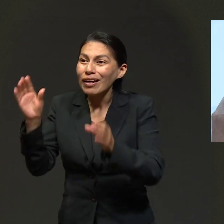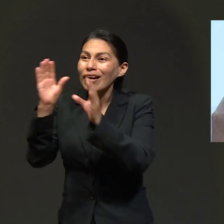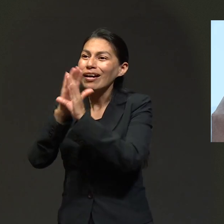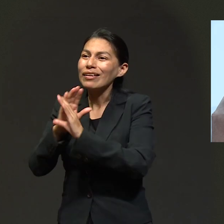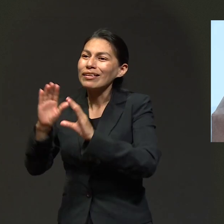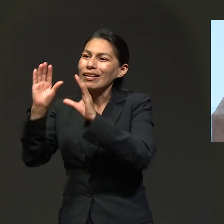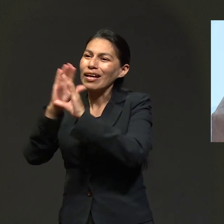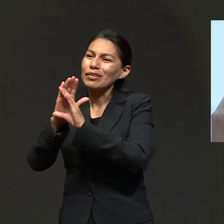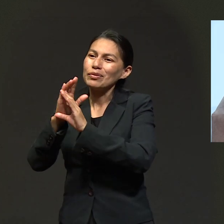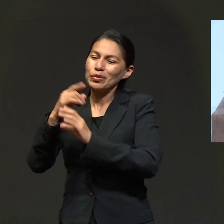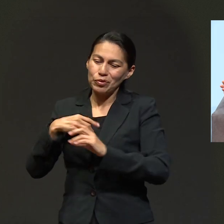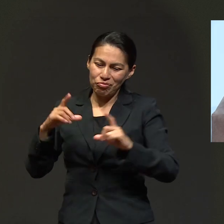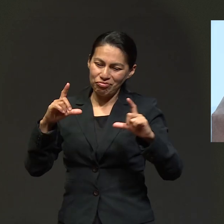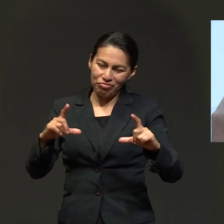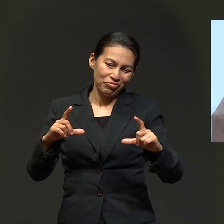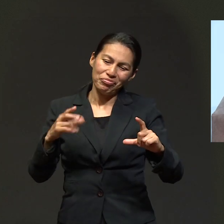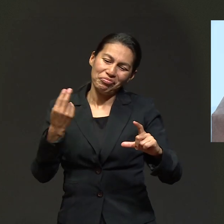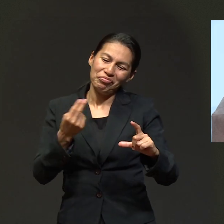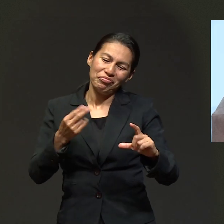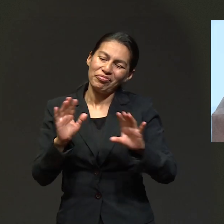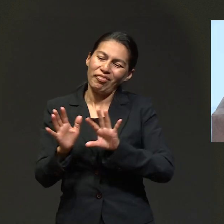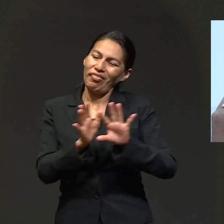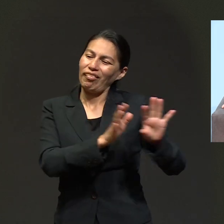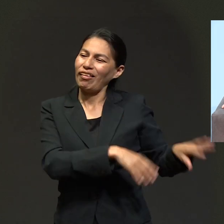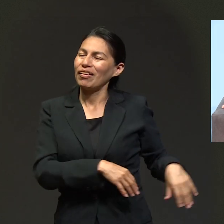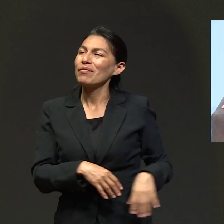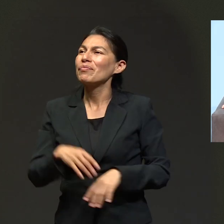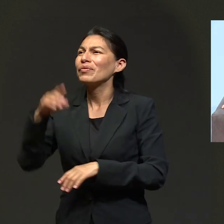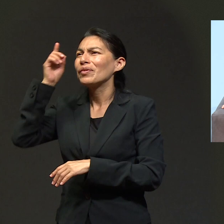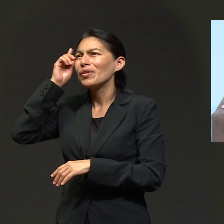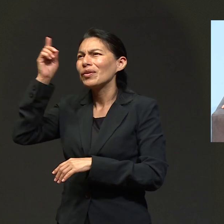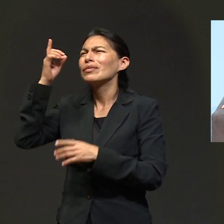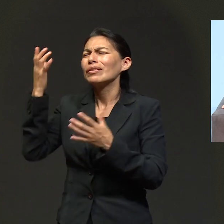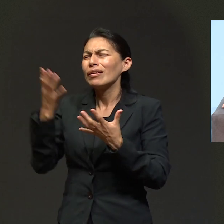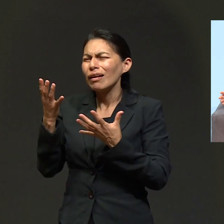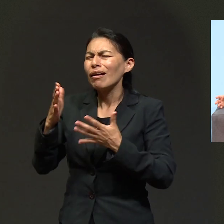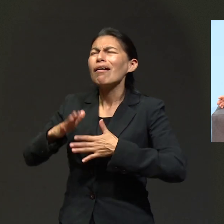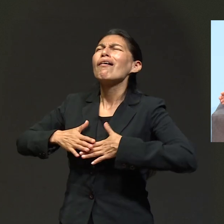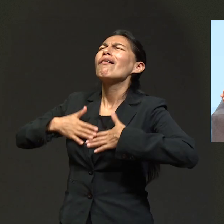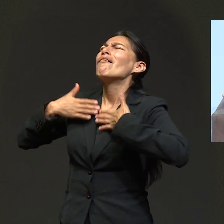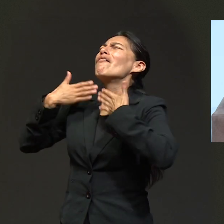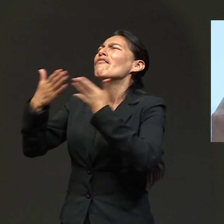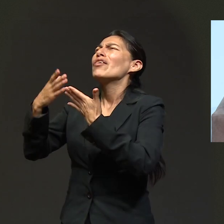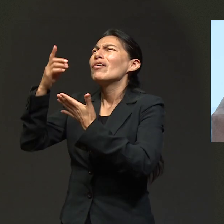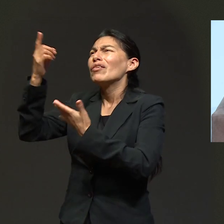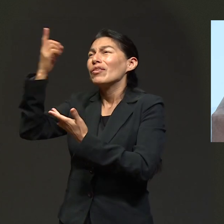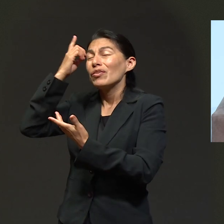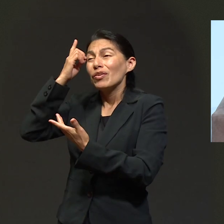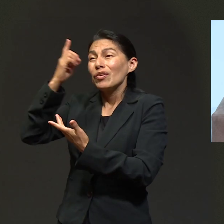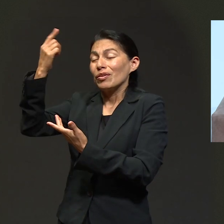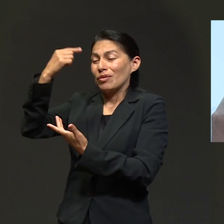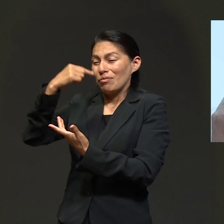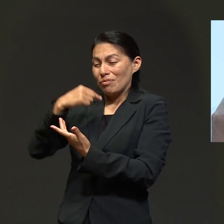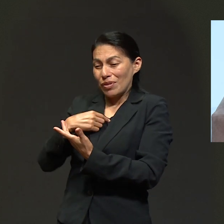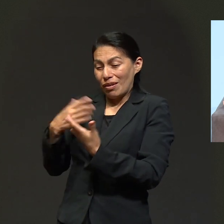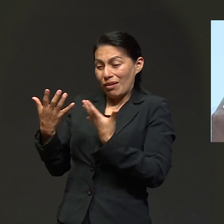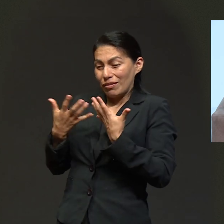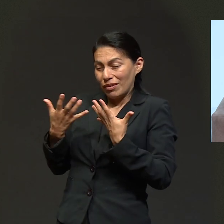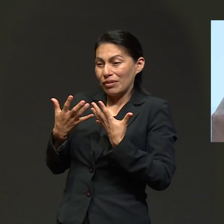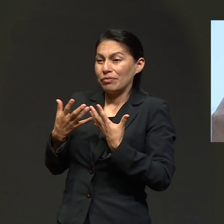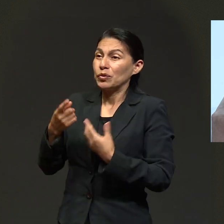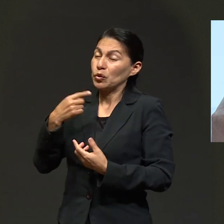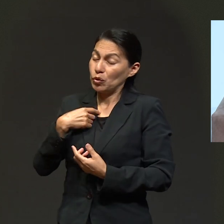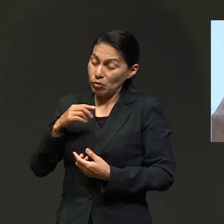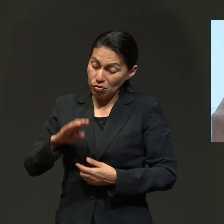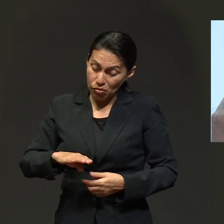himno en vivo. Porque ya no tuve necesidad de usar mi iPad. Entonces, confío, sé que Dios va a concluir su obra